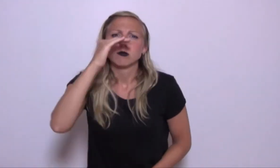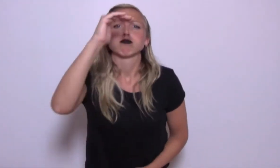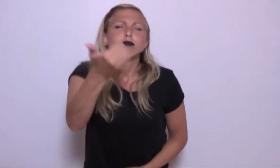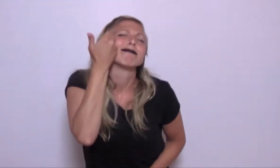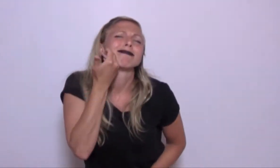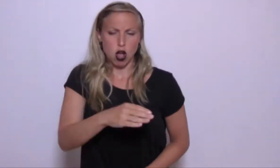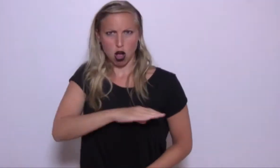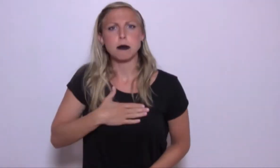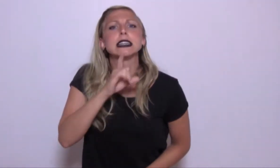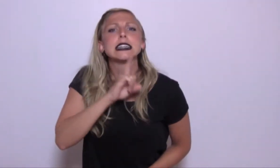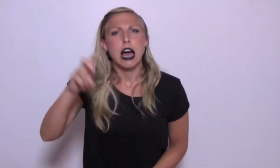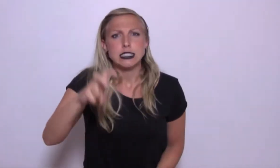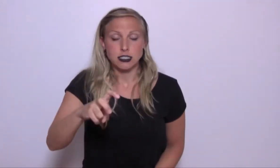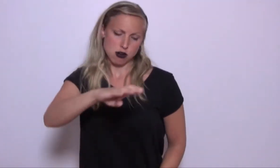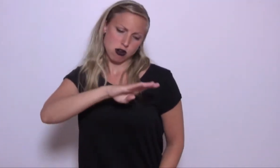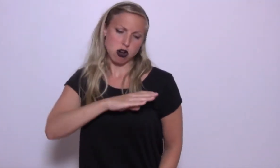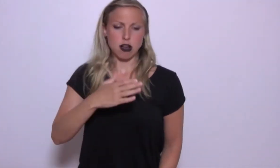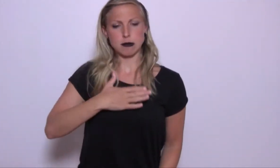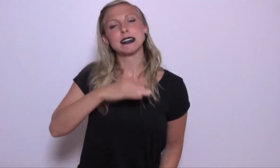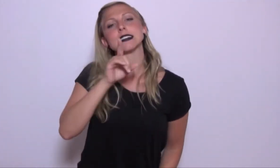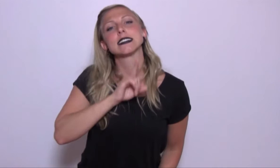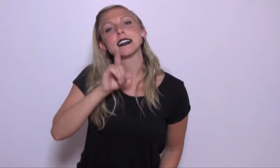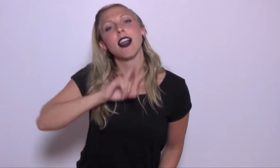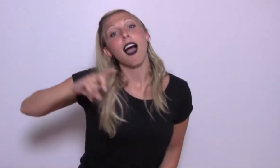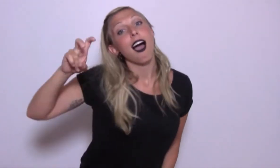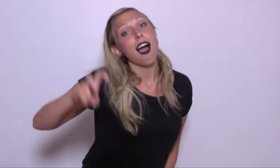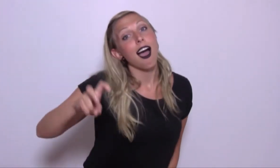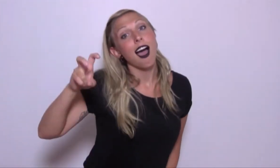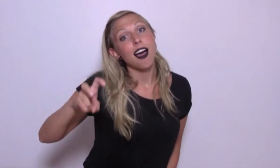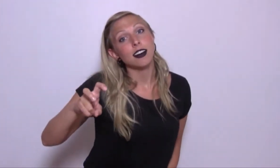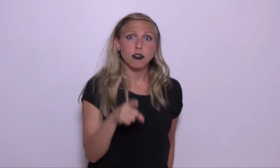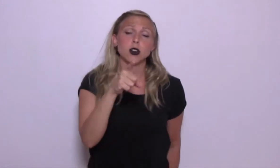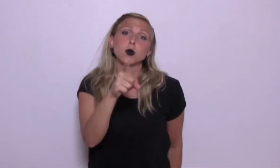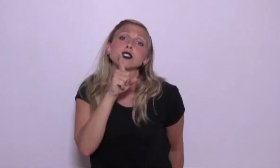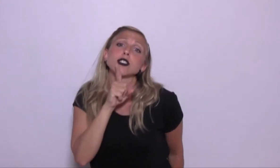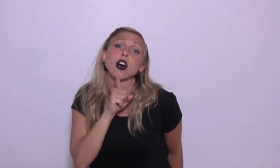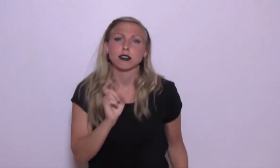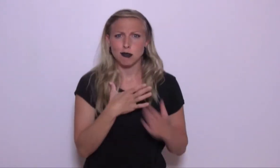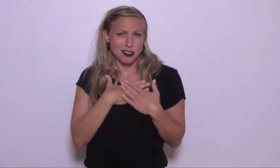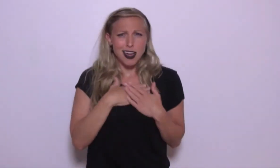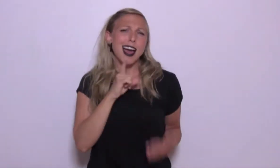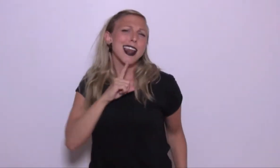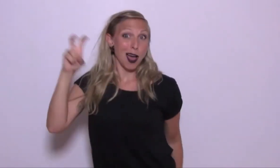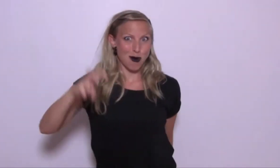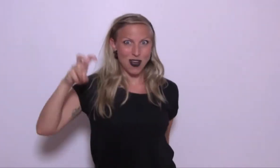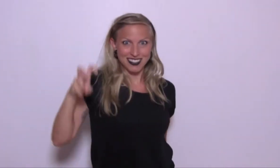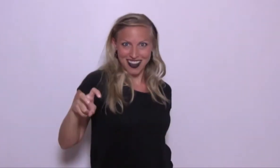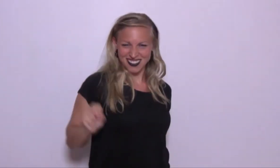stannet Jag har min lilla hess Har du lilla hess Har du snäll, min kära lilla borgnyn